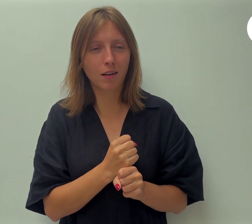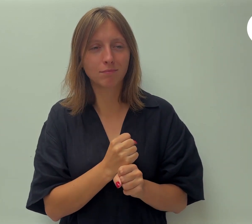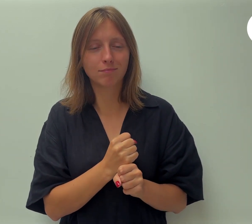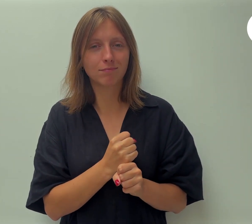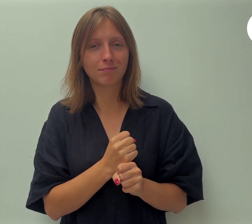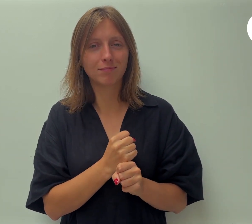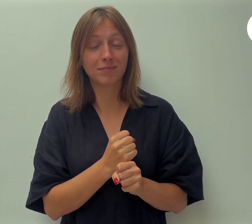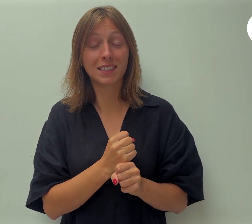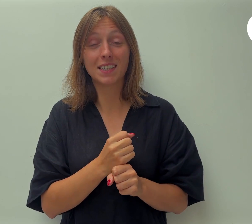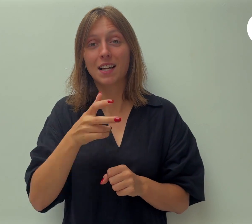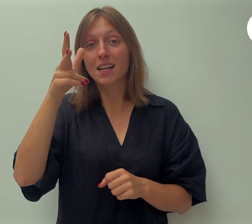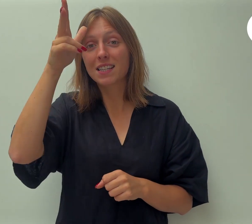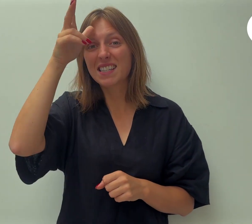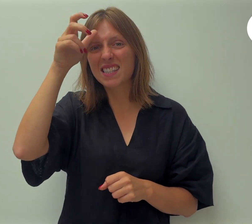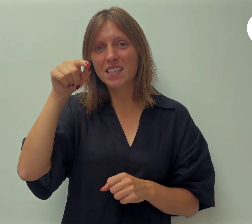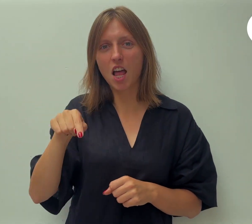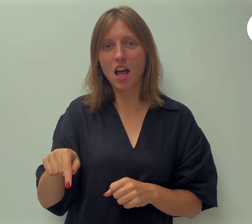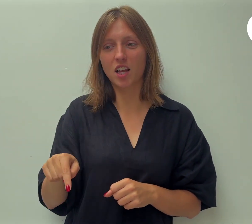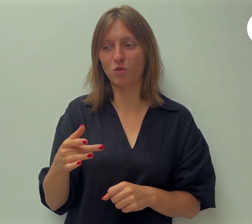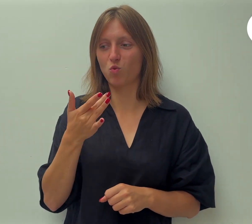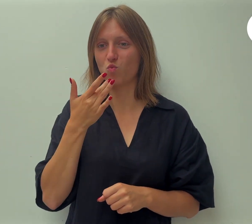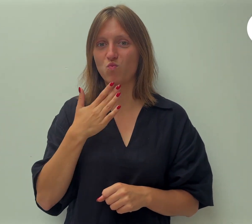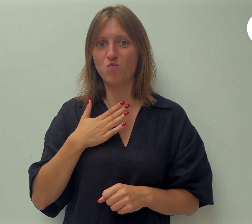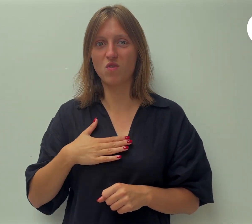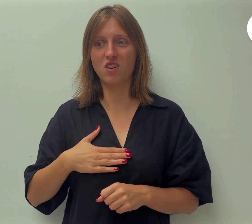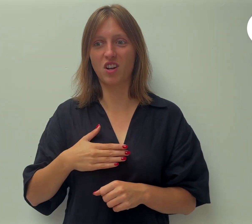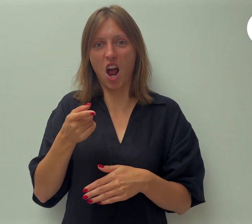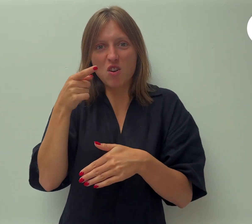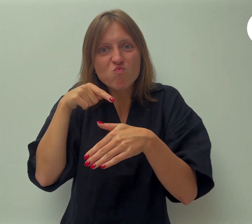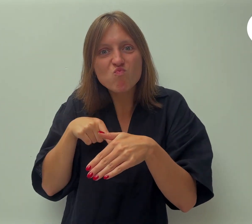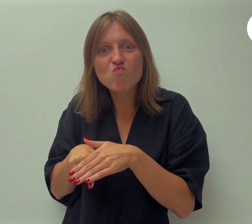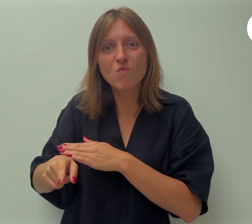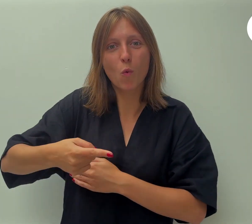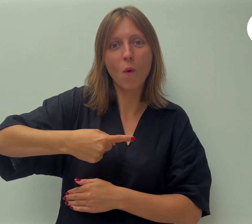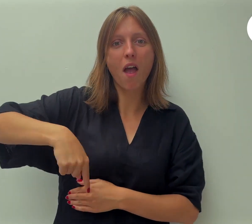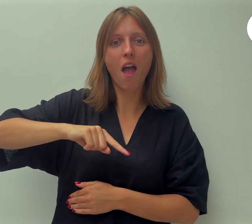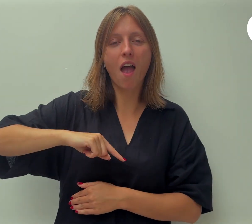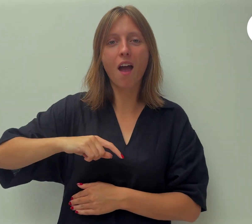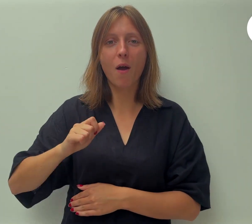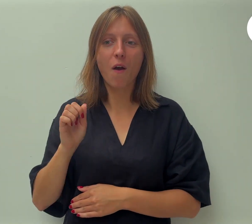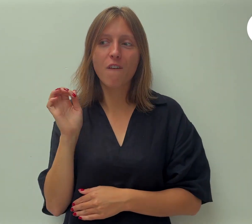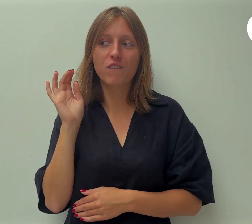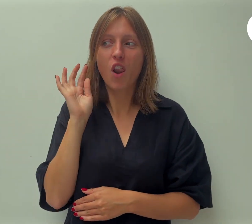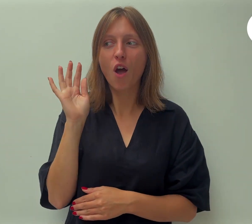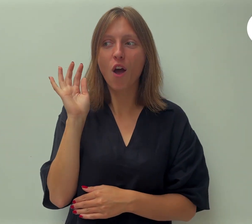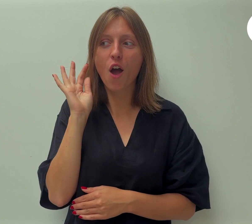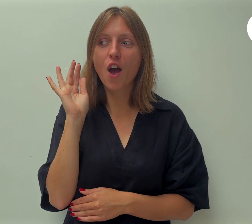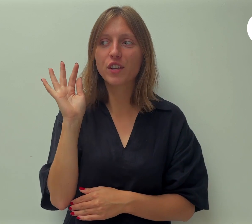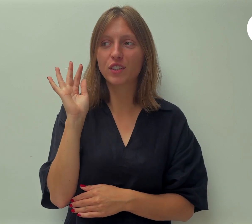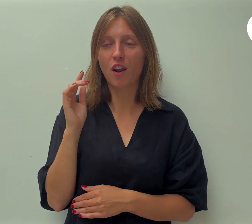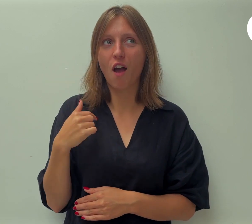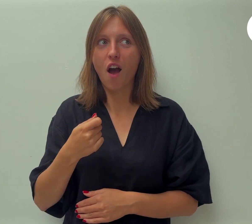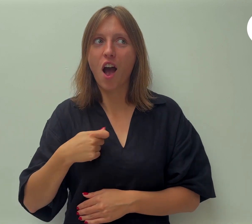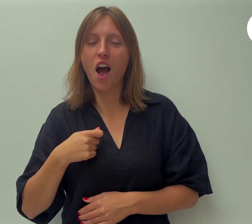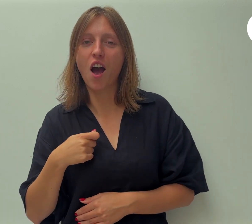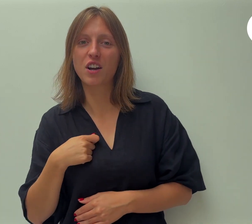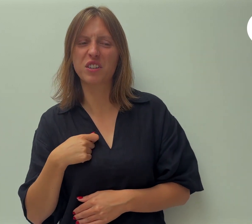wil niet liever dan dat we geen licht geven. Hij fluistert ons zo vaak dingen in zoals angst of minderwaardigheid.